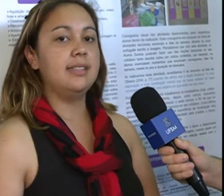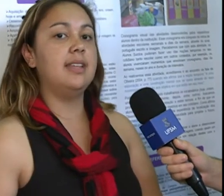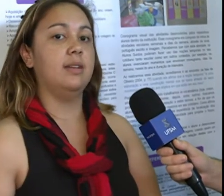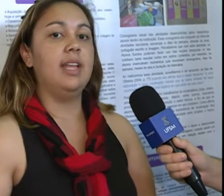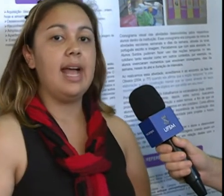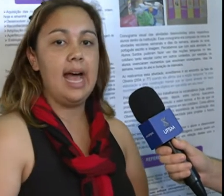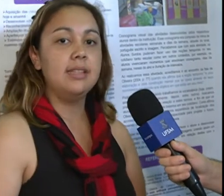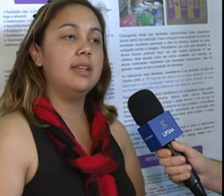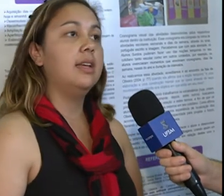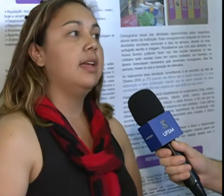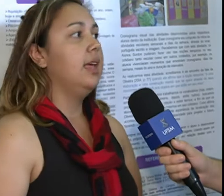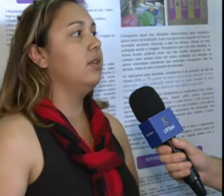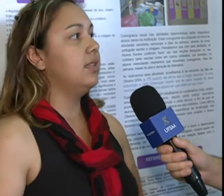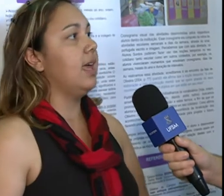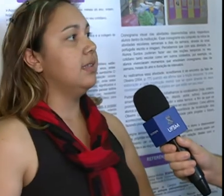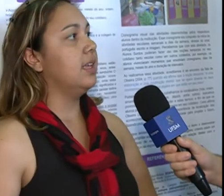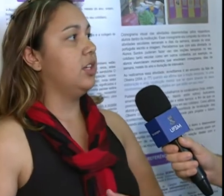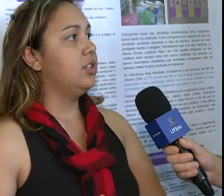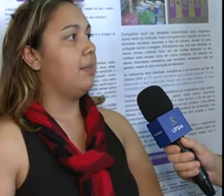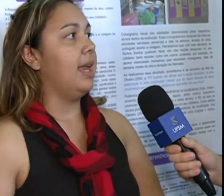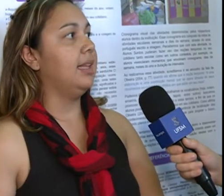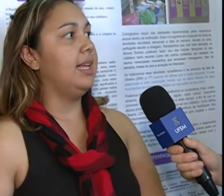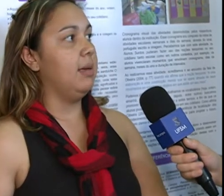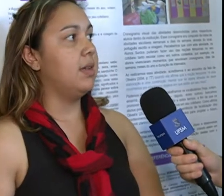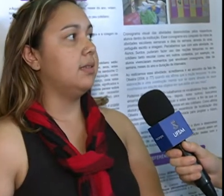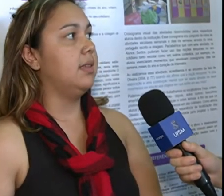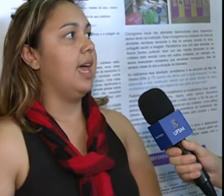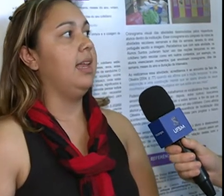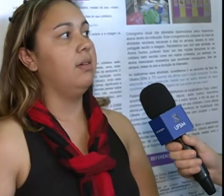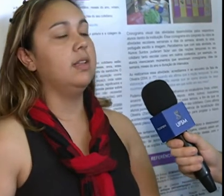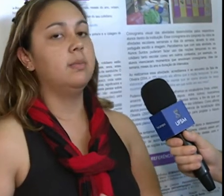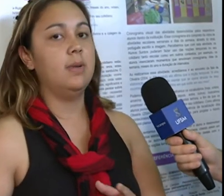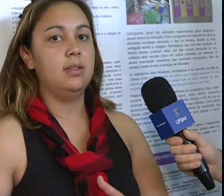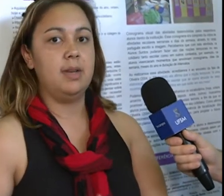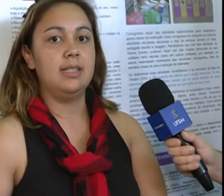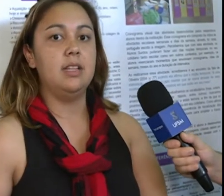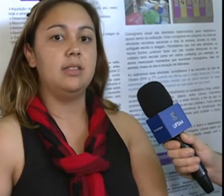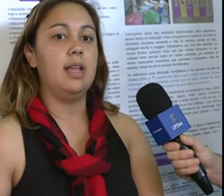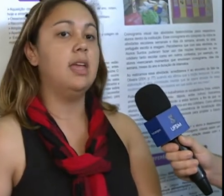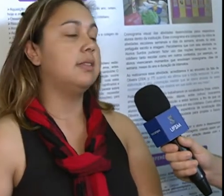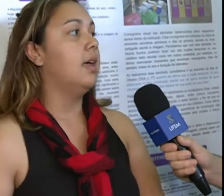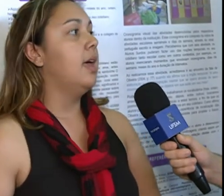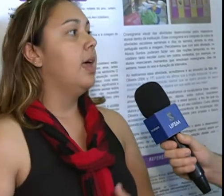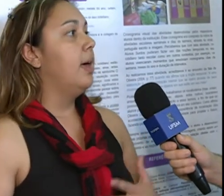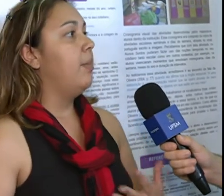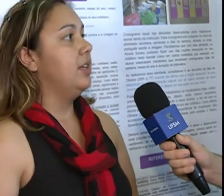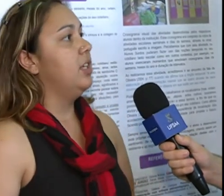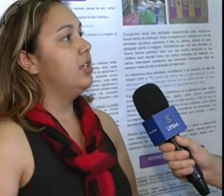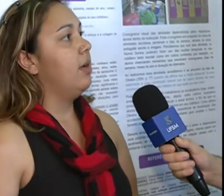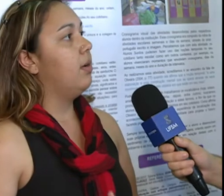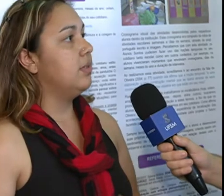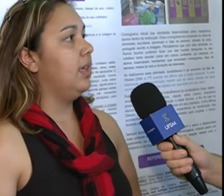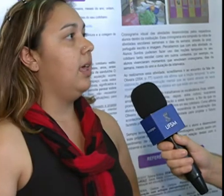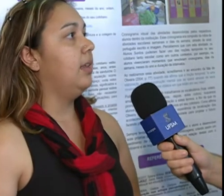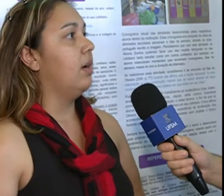traziam de casa e os sinais que a gente trabalha na Libras, que é a língua brasileira de sinais, para a gente conseguir, então,